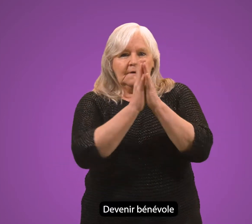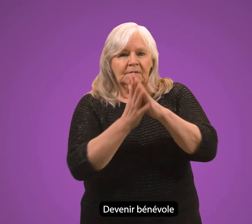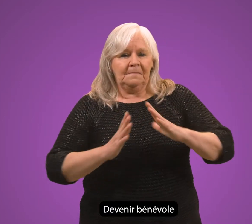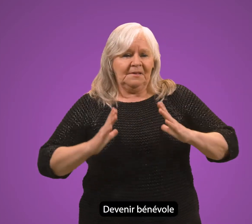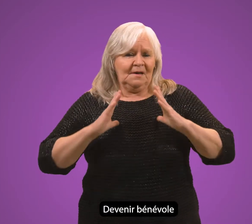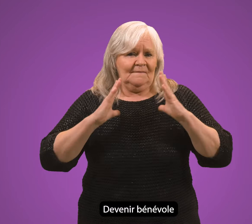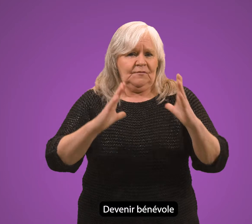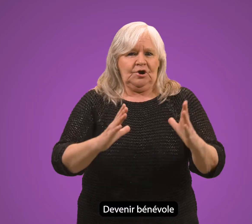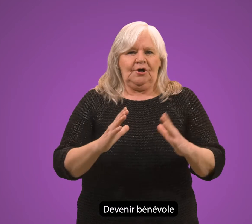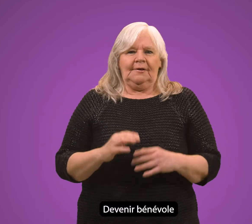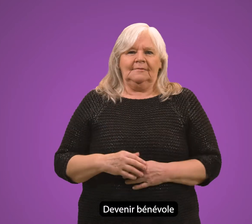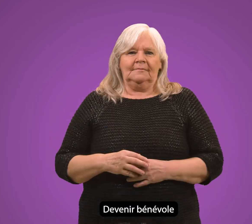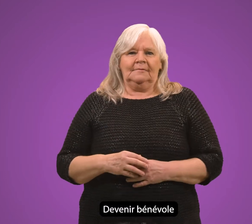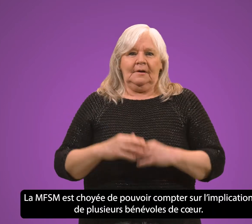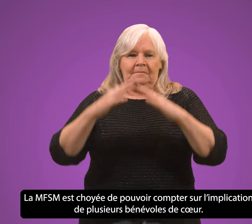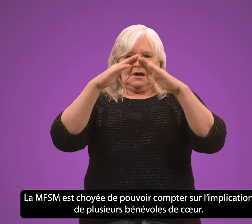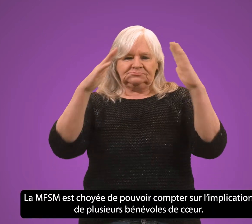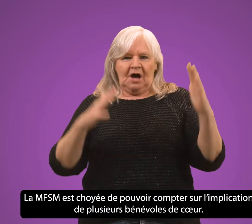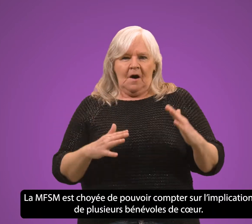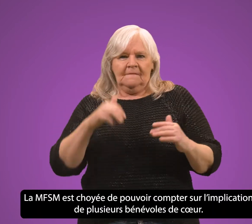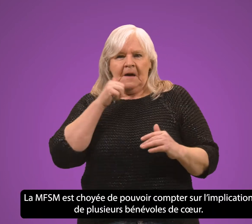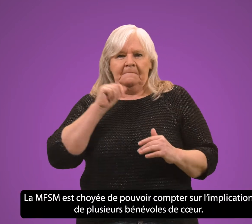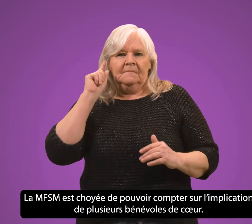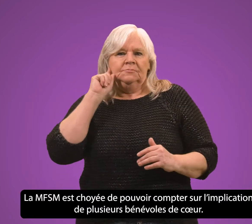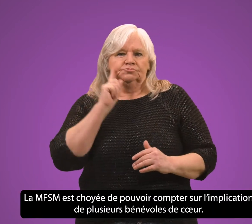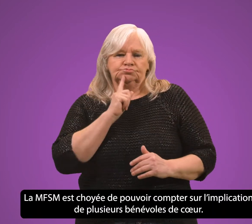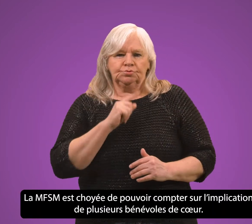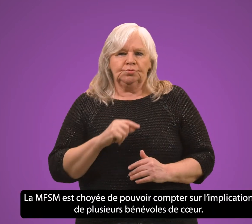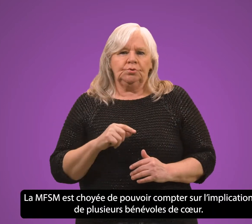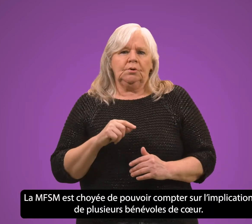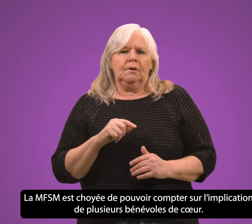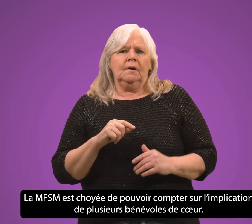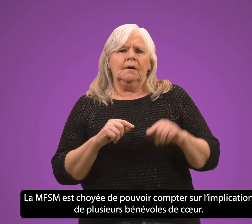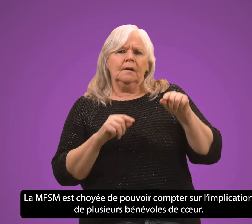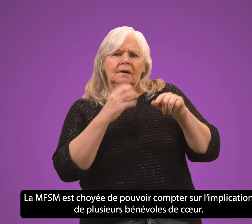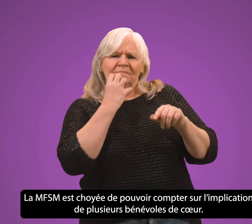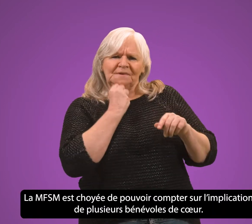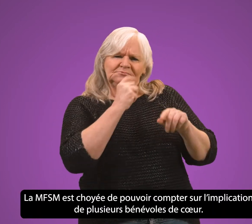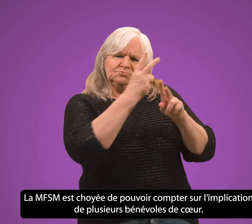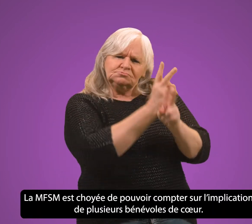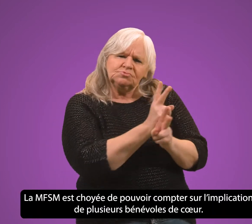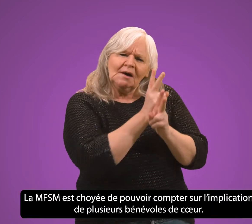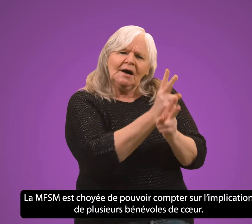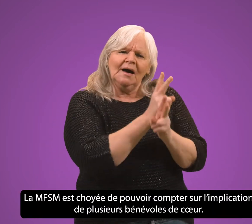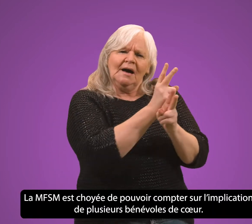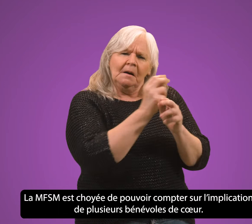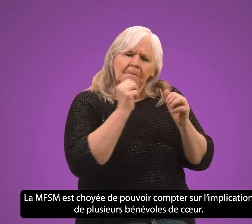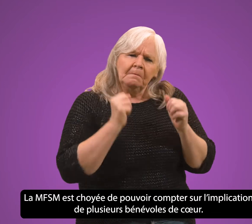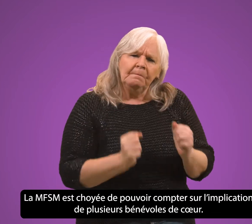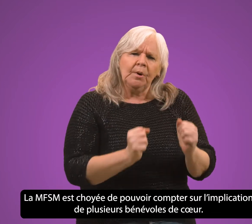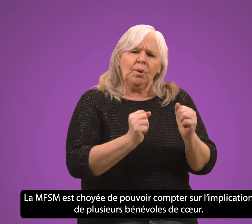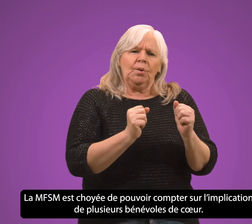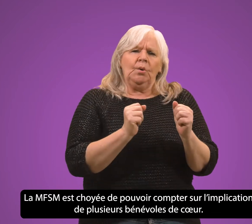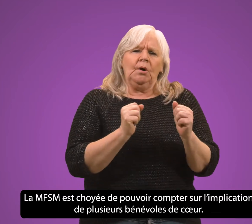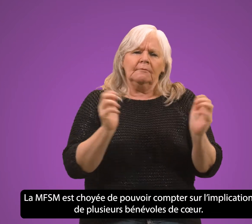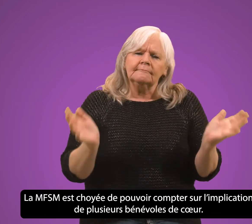Devenir bénévole La MFSM est choyée de pouvoir compter sur l'implication de plusieurs bénévoles de cœur.